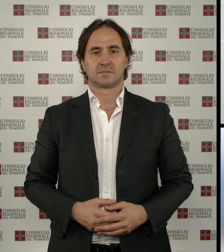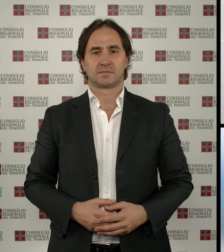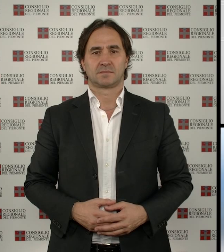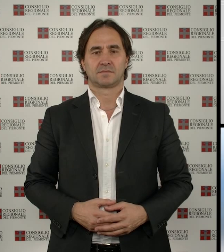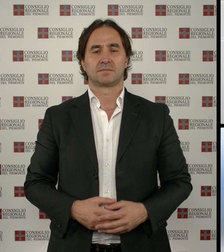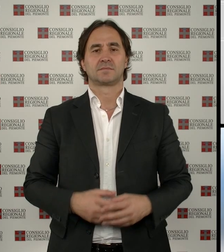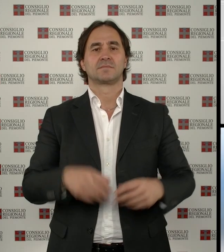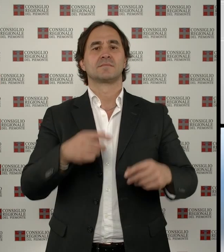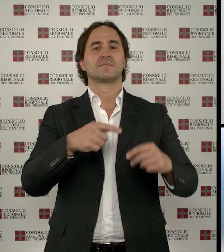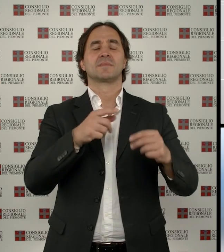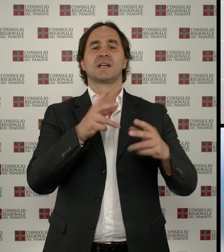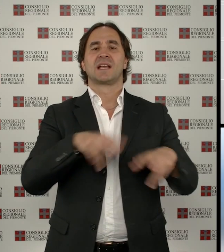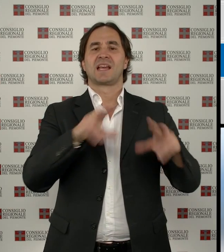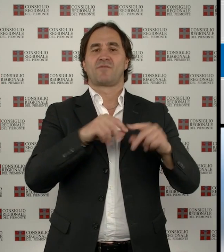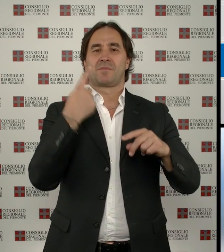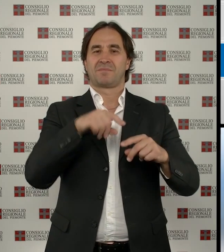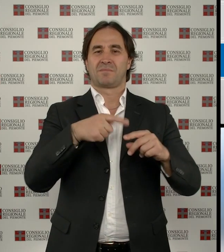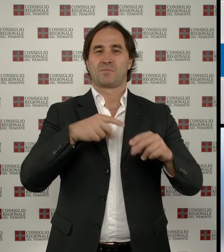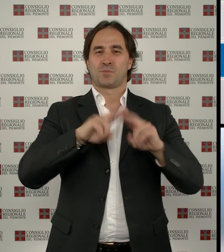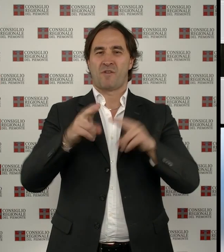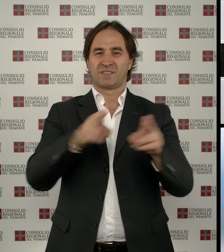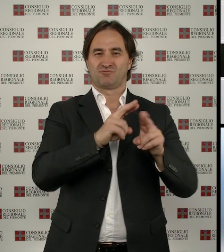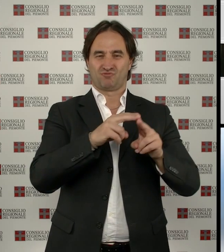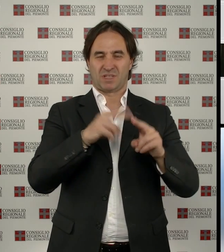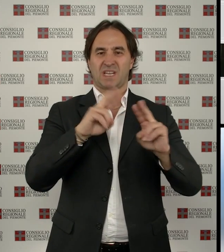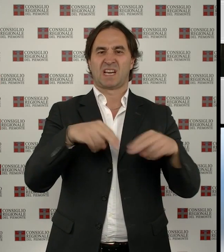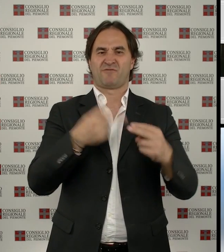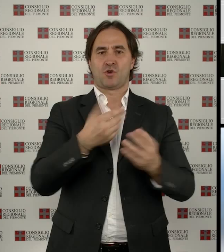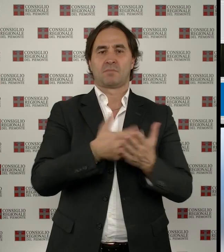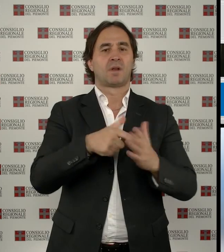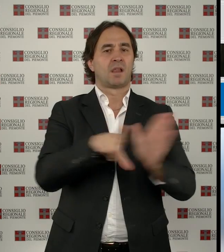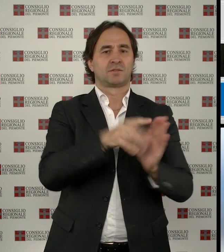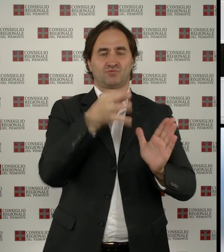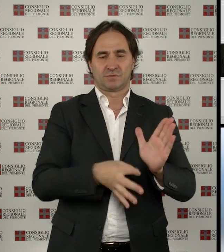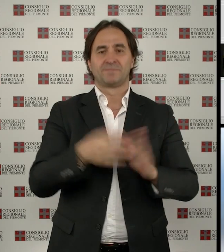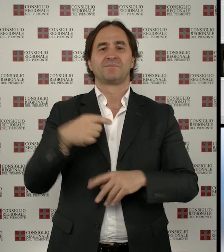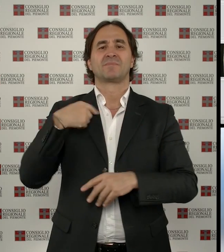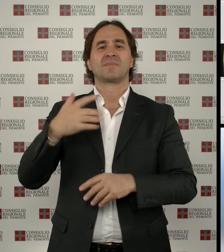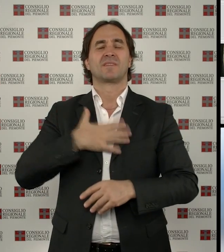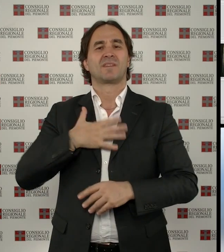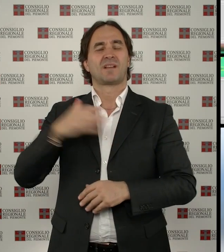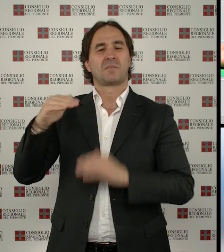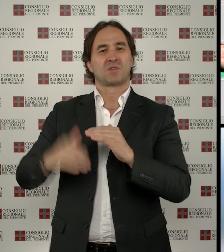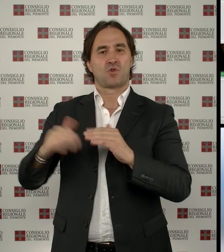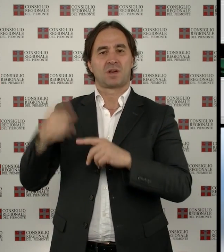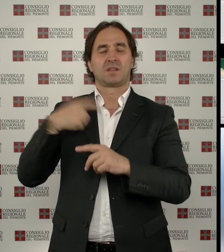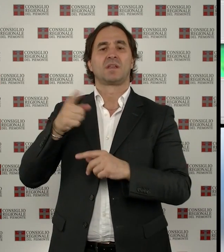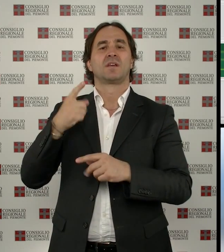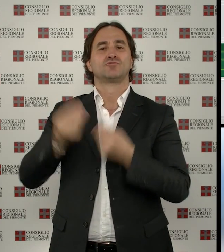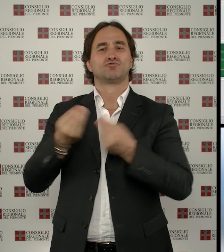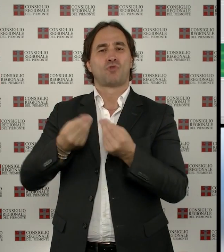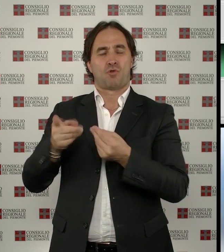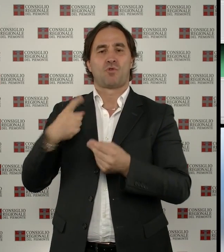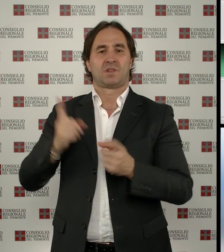La riforma delle province è legge. Tutelare i minori dal gioco d'azzardo. Stati generali dello